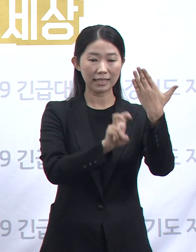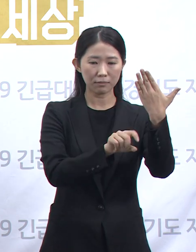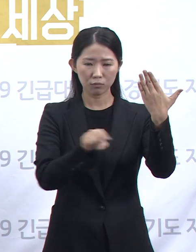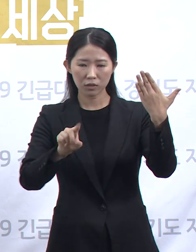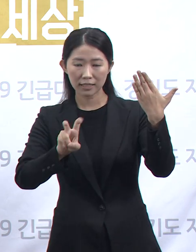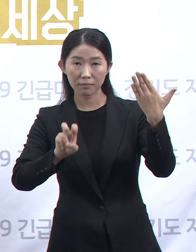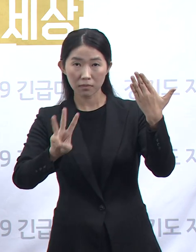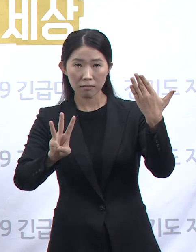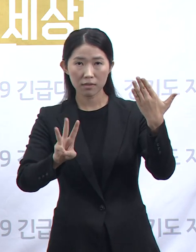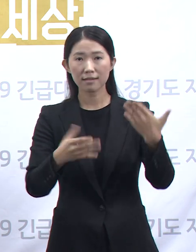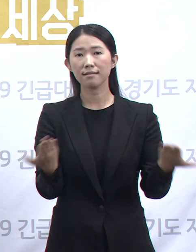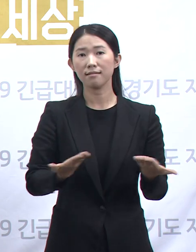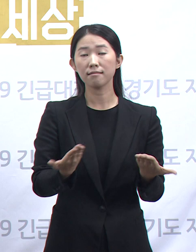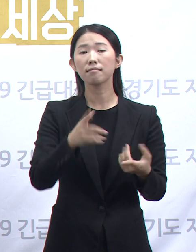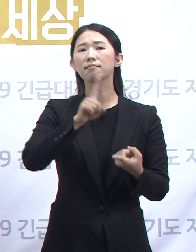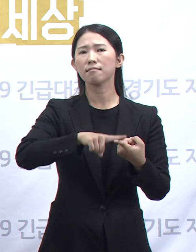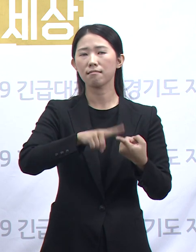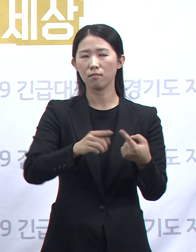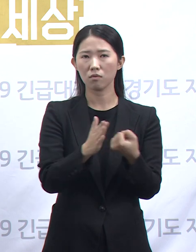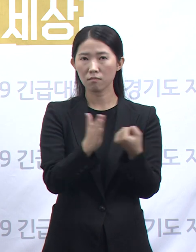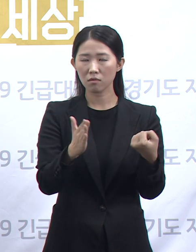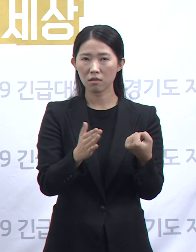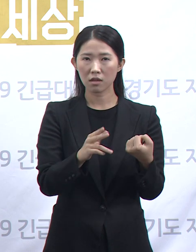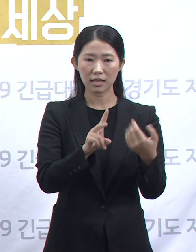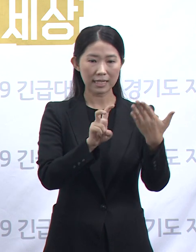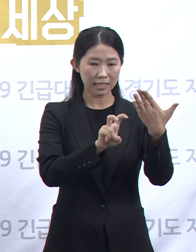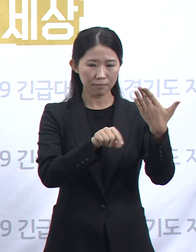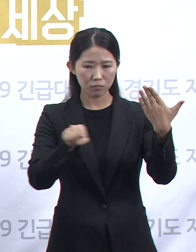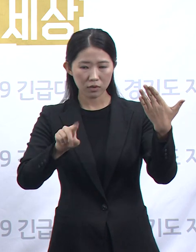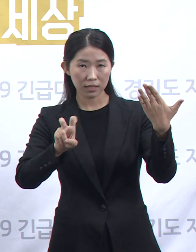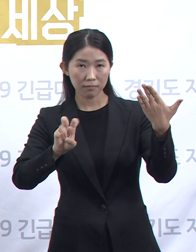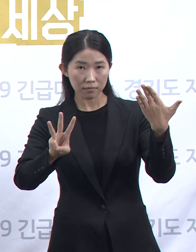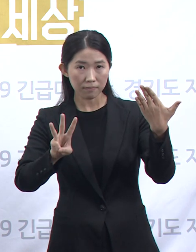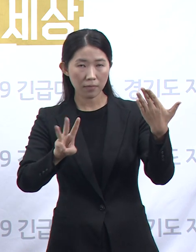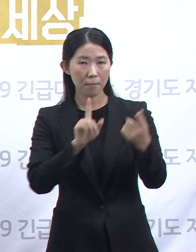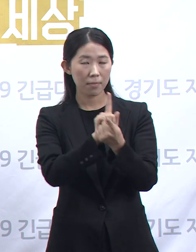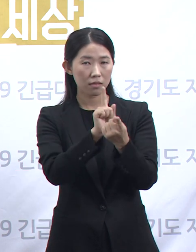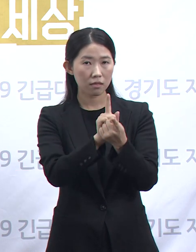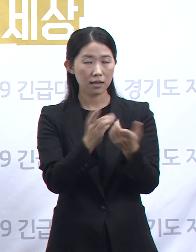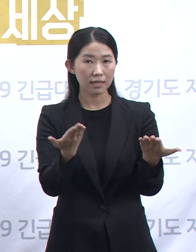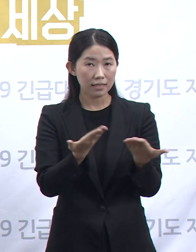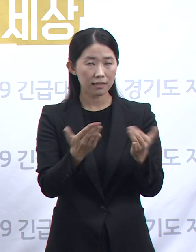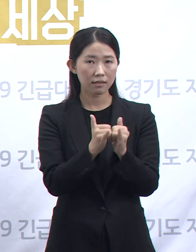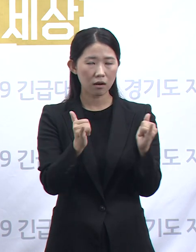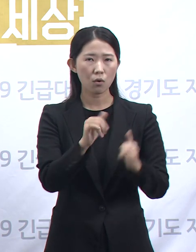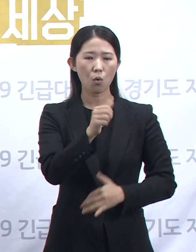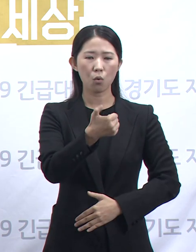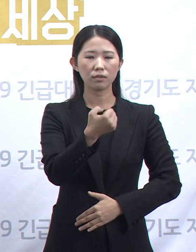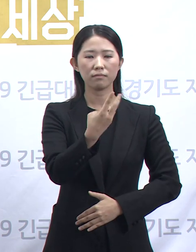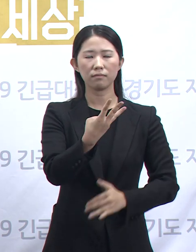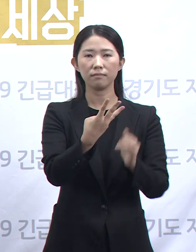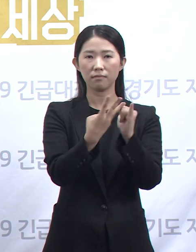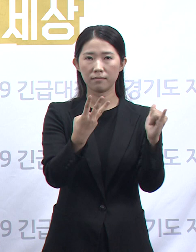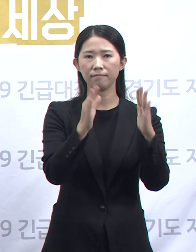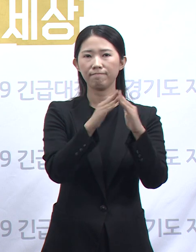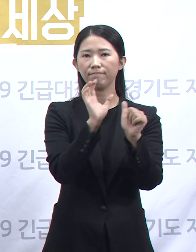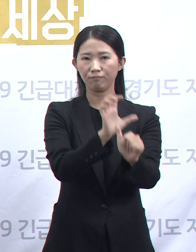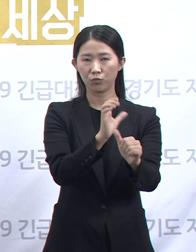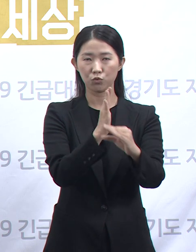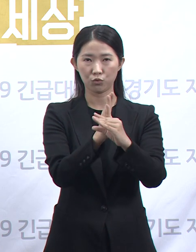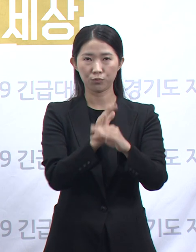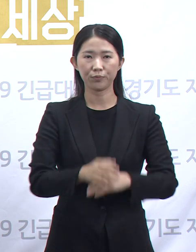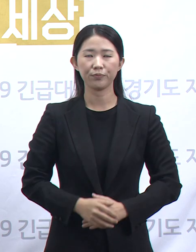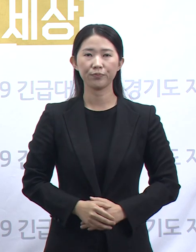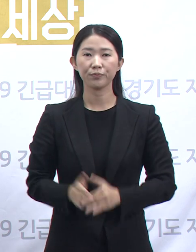정상근무했기 때문에, 이 기간 접촉했던 직원 등 53명을 자가격리 조치 중에 있습니다. 다음은 신천